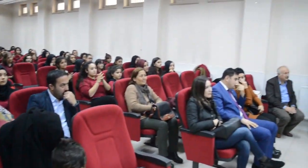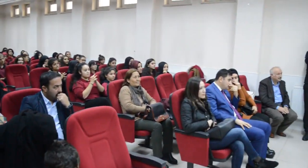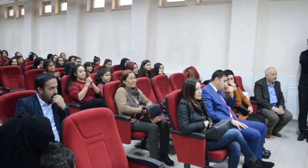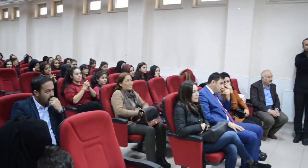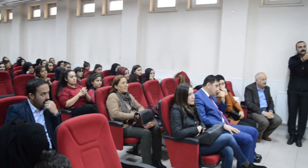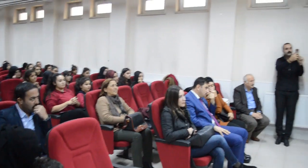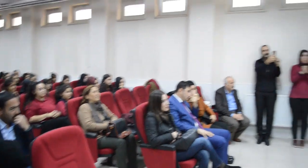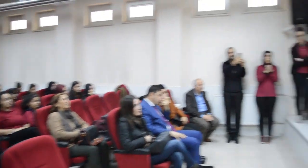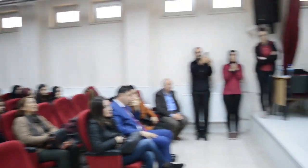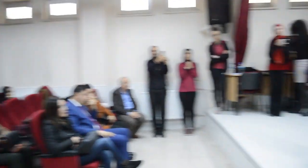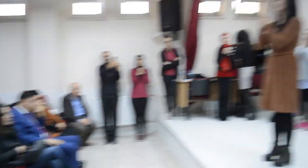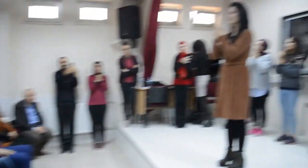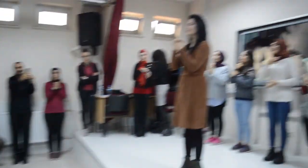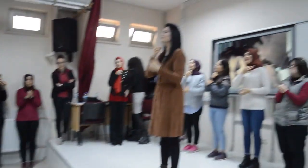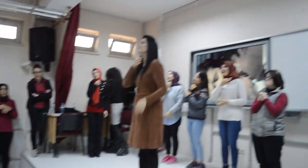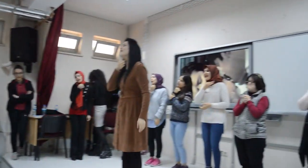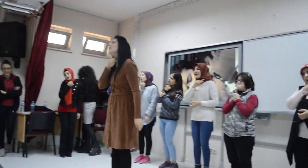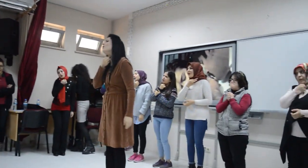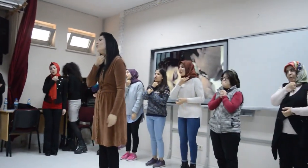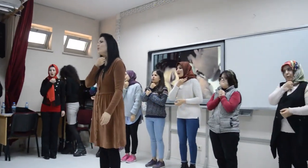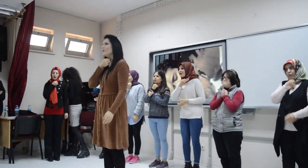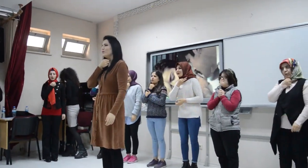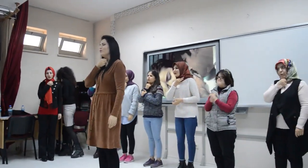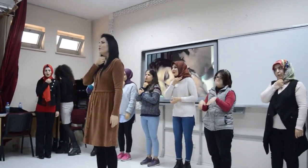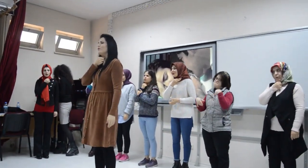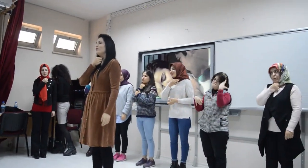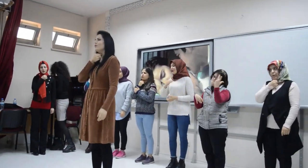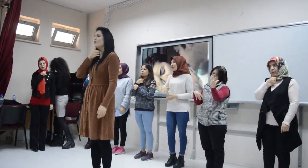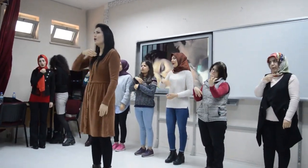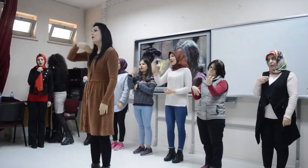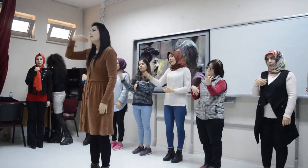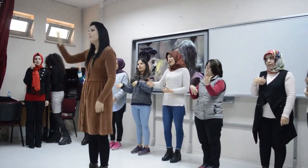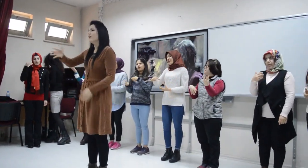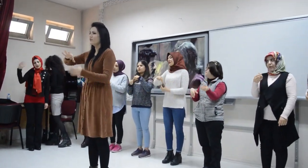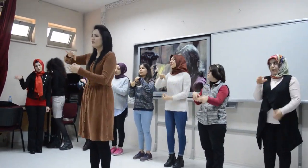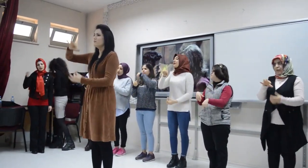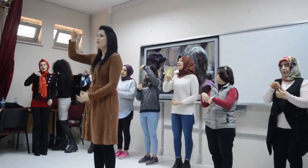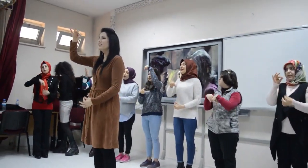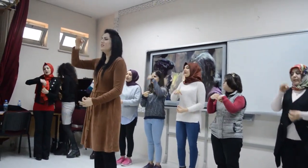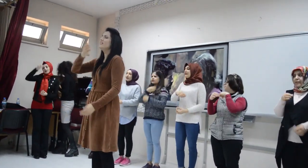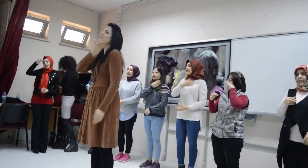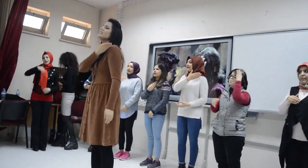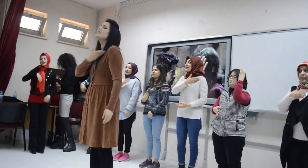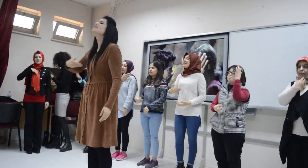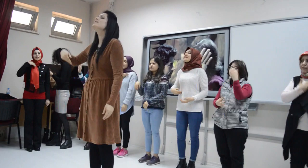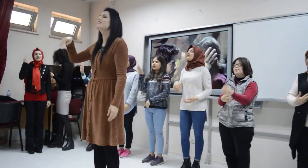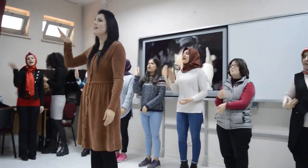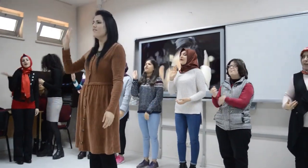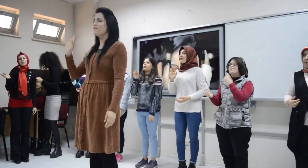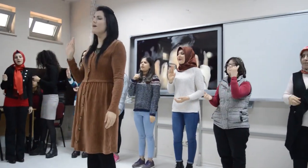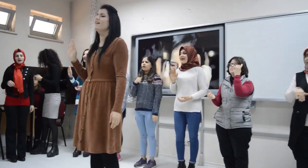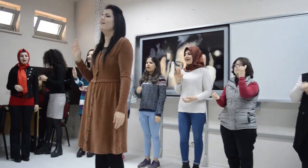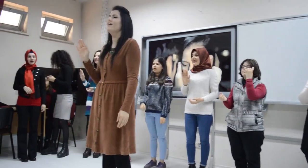Yalvarırım ne olur, başka beni istemem,